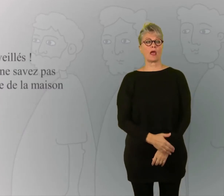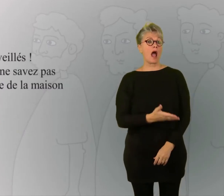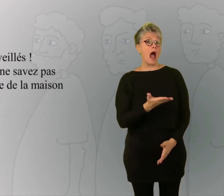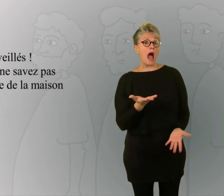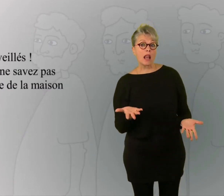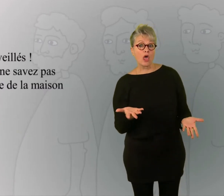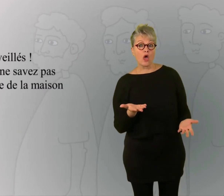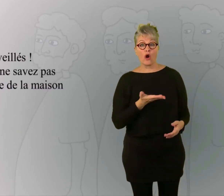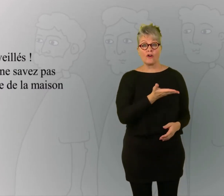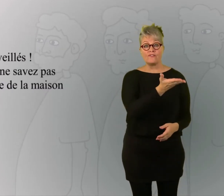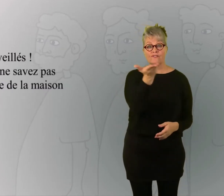Restez donc éveillé